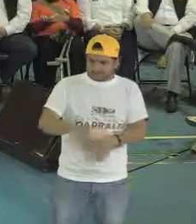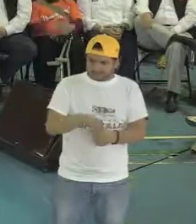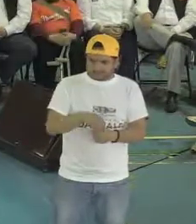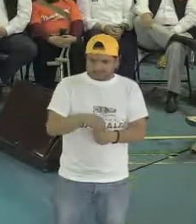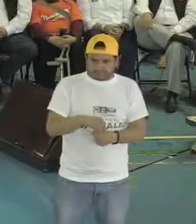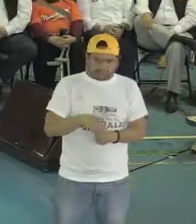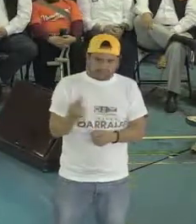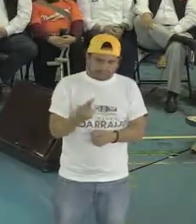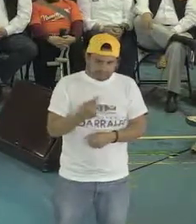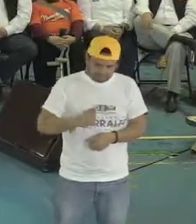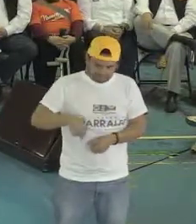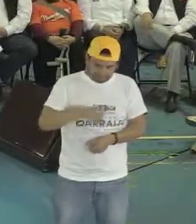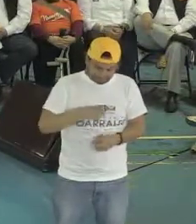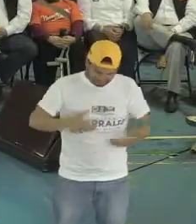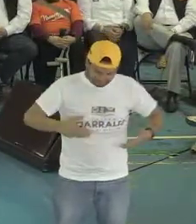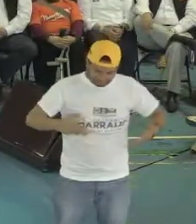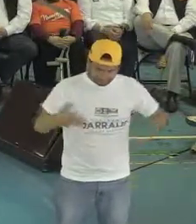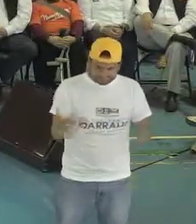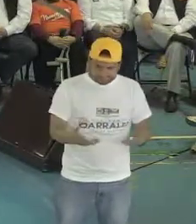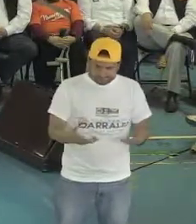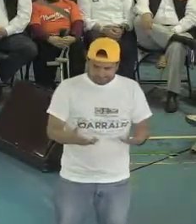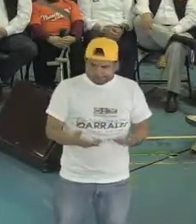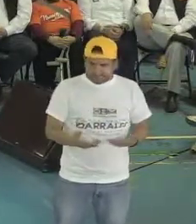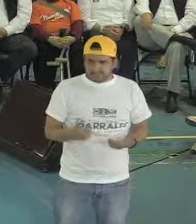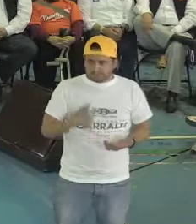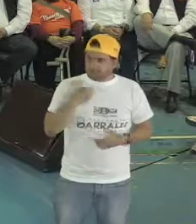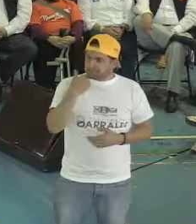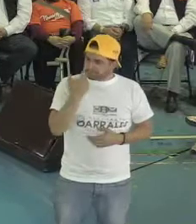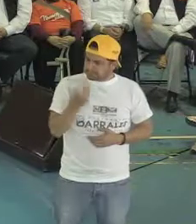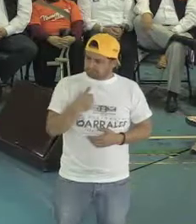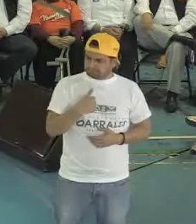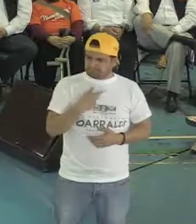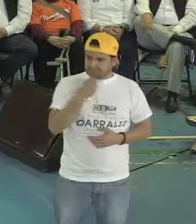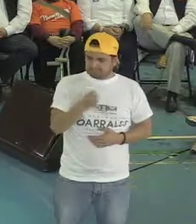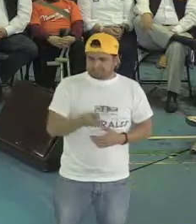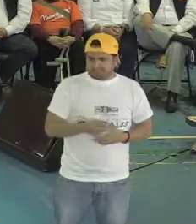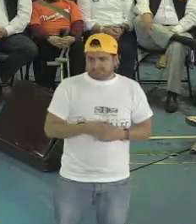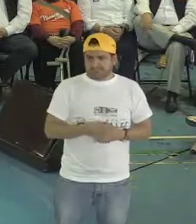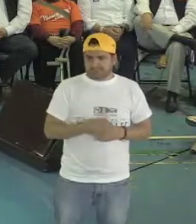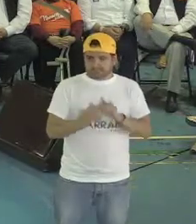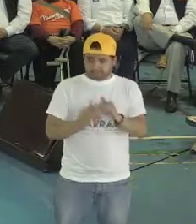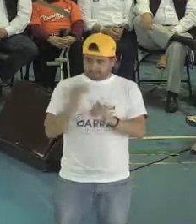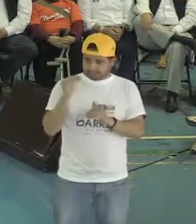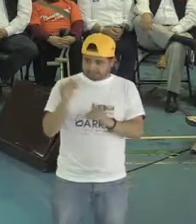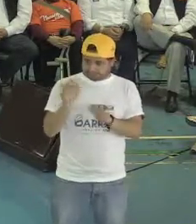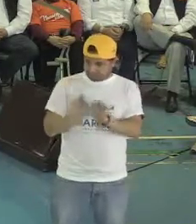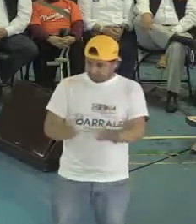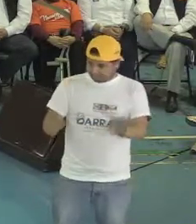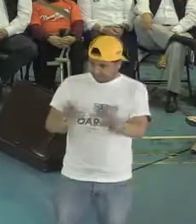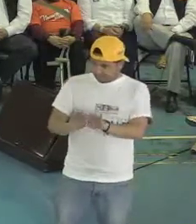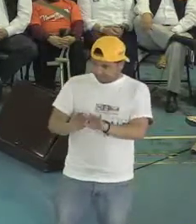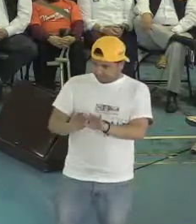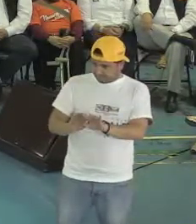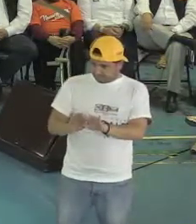estemos haciendo. Y yo les quiero decir que hay un avance importante en esta ciudad. A pesar de